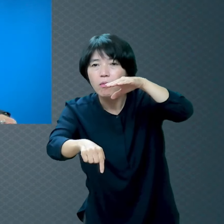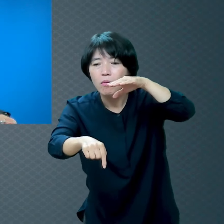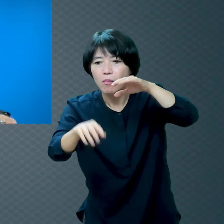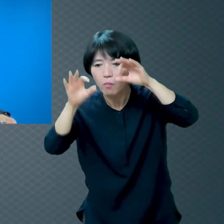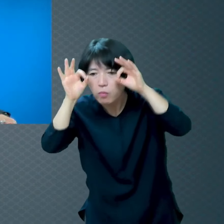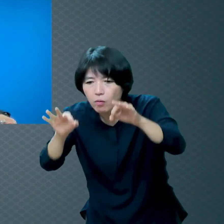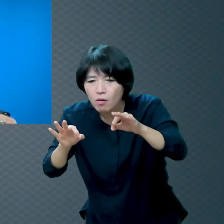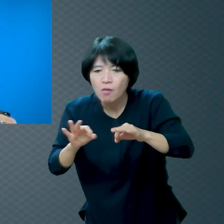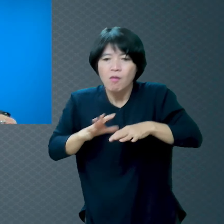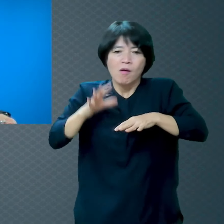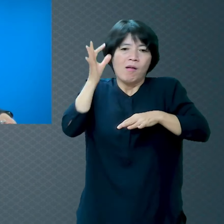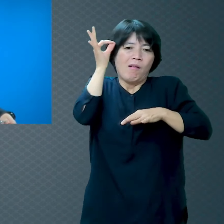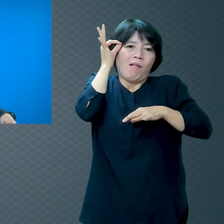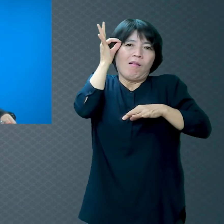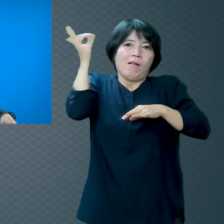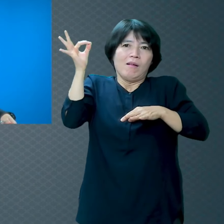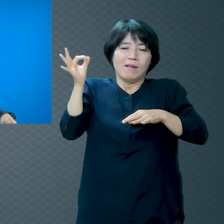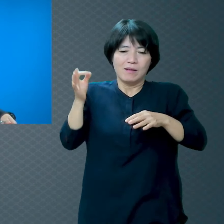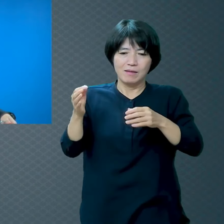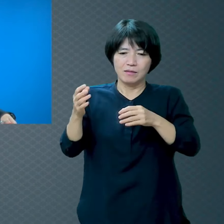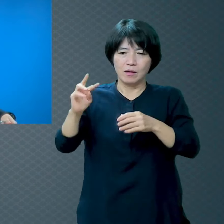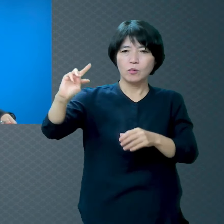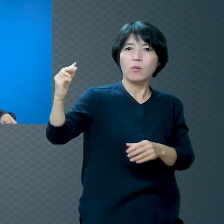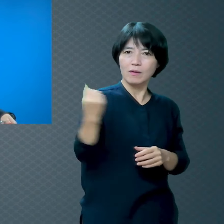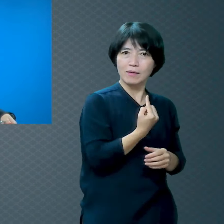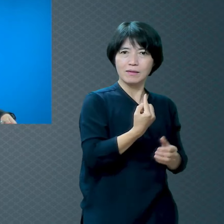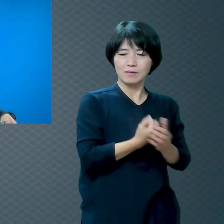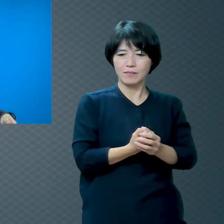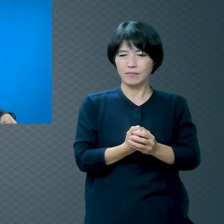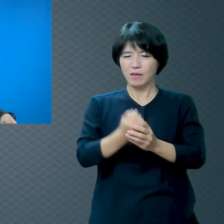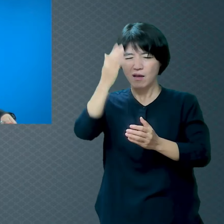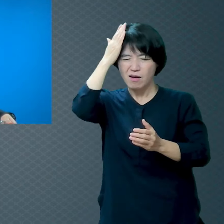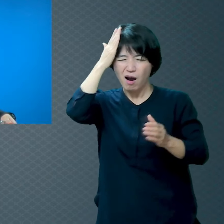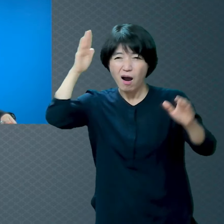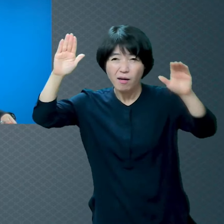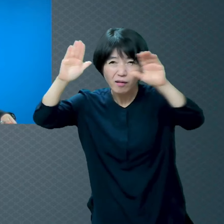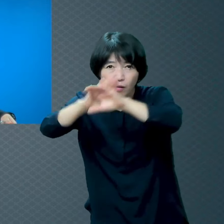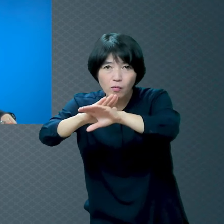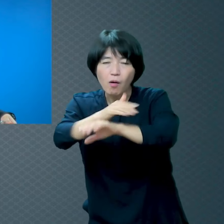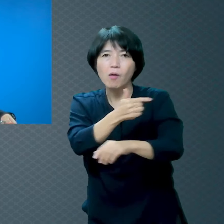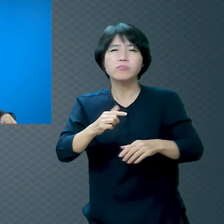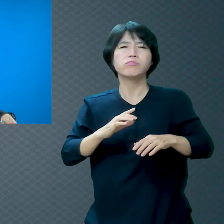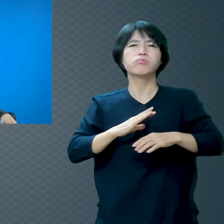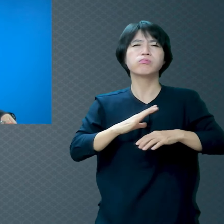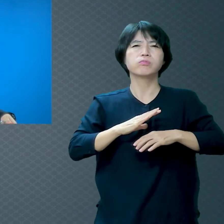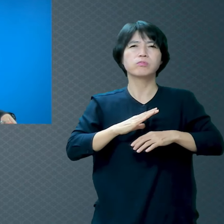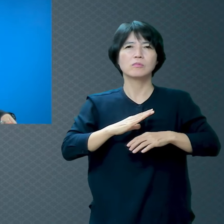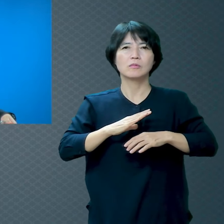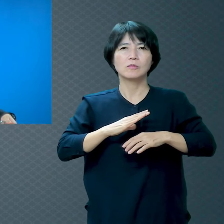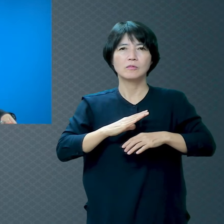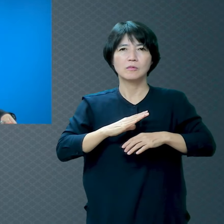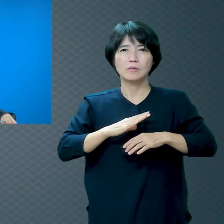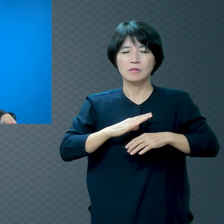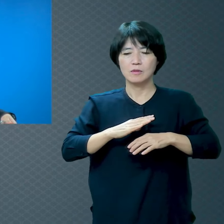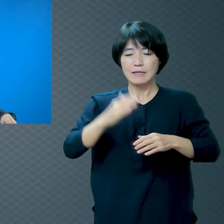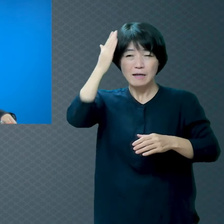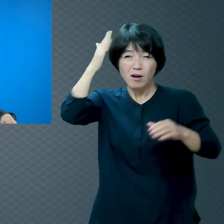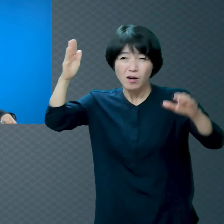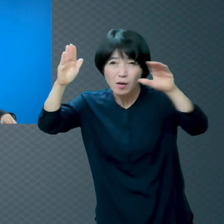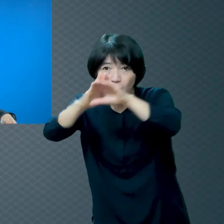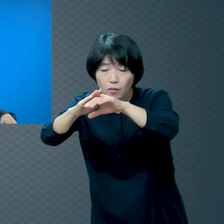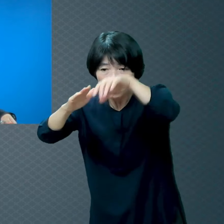이 캄캄한 게요 이게 어두운 문제가 아닙니다 얼마나 무서운지